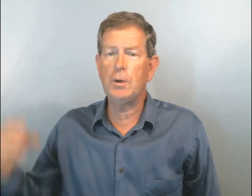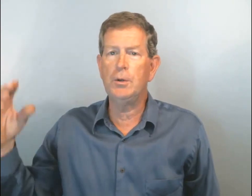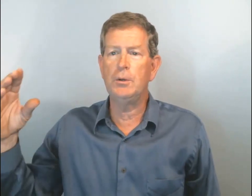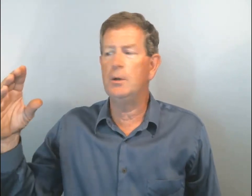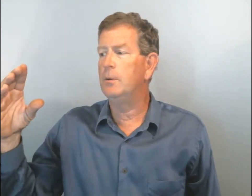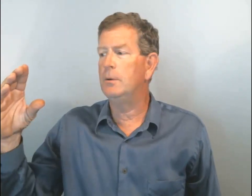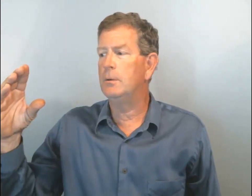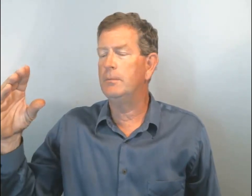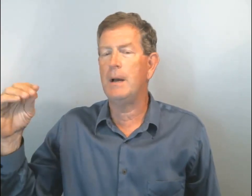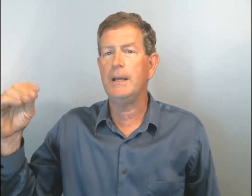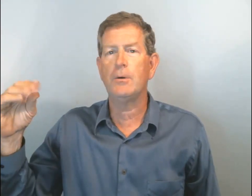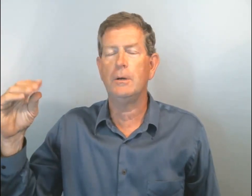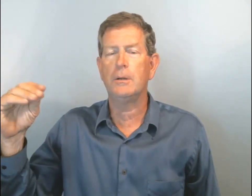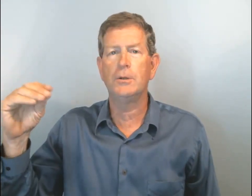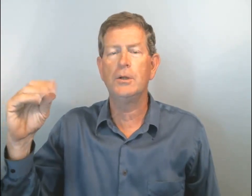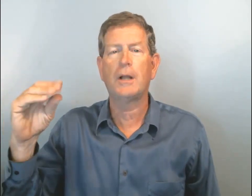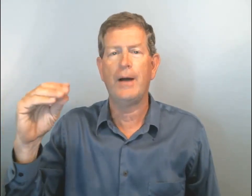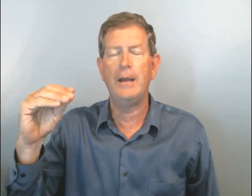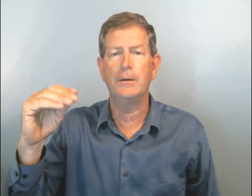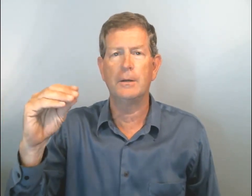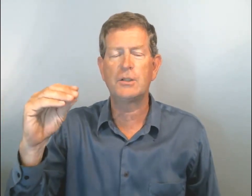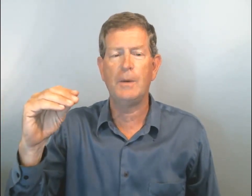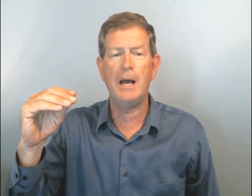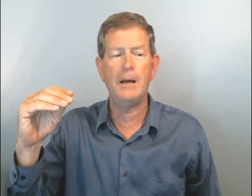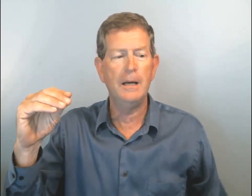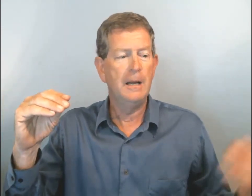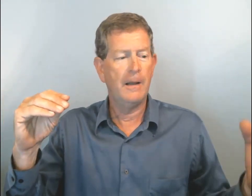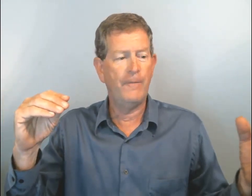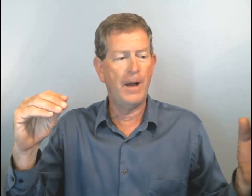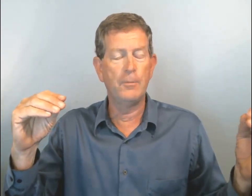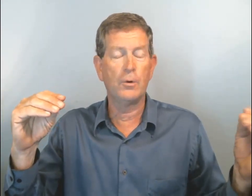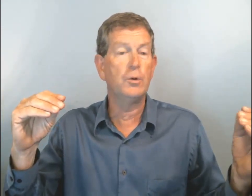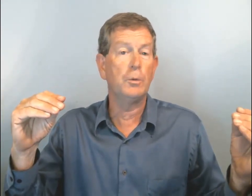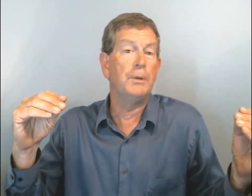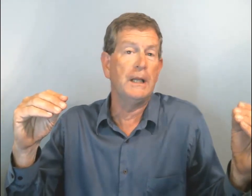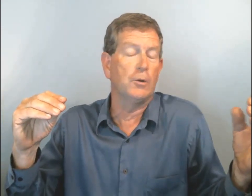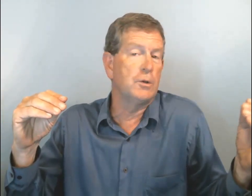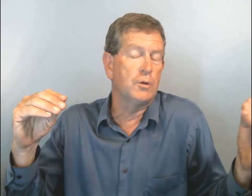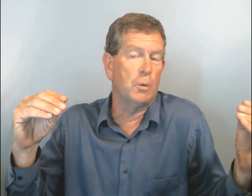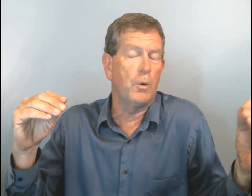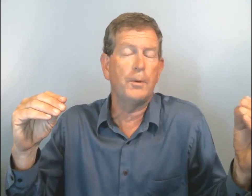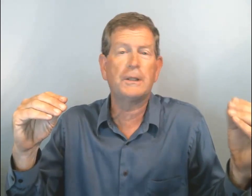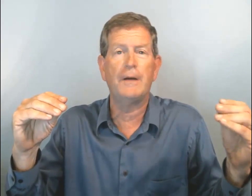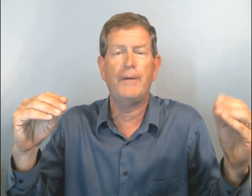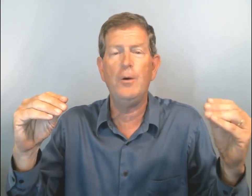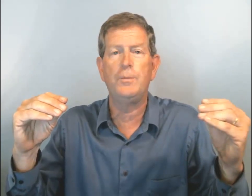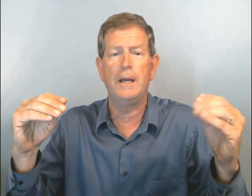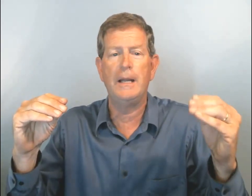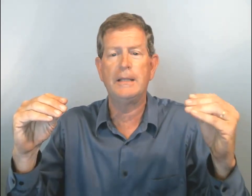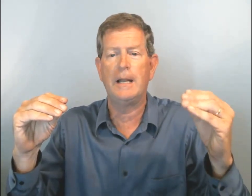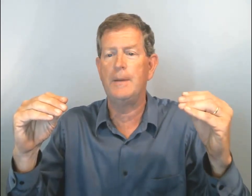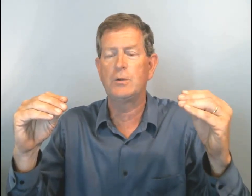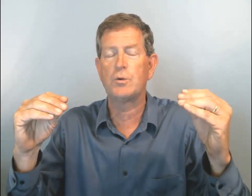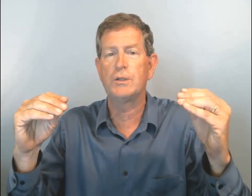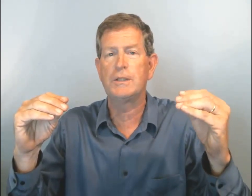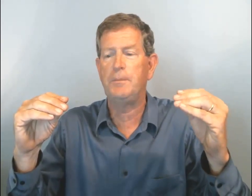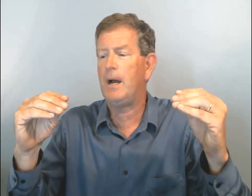le mari rentre du travail un soir, la femme retourne peut-être de son propre travail ou bien elle a été à la maison, je ne sais pas.